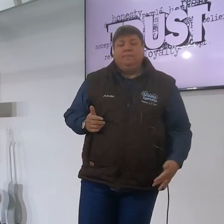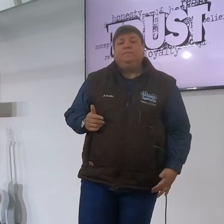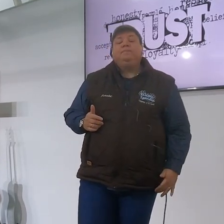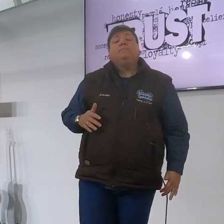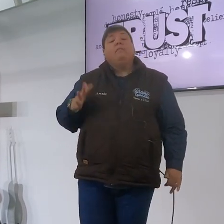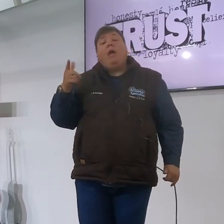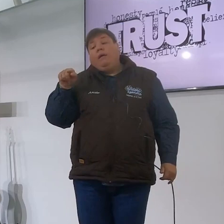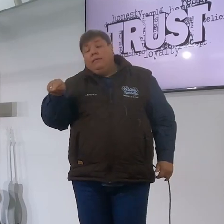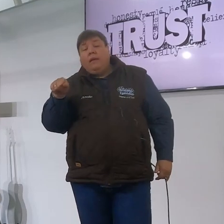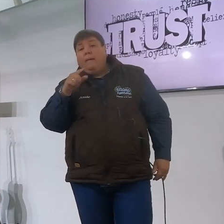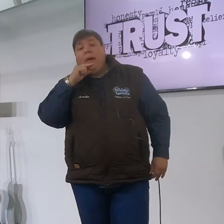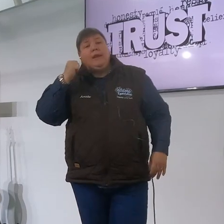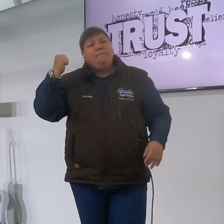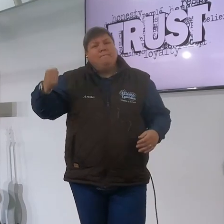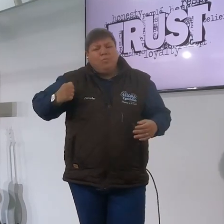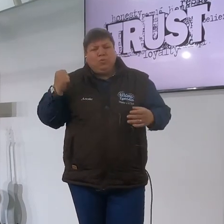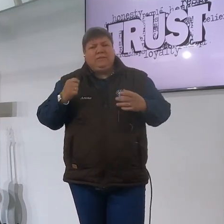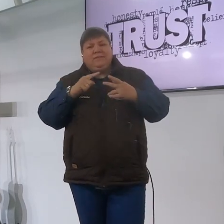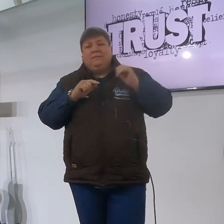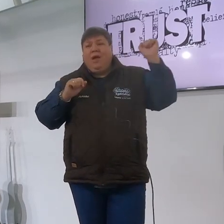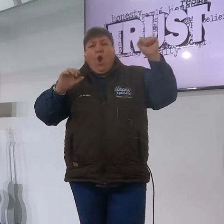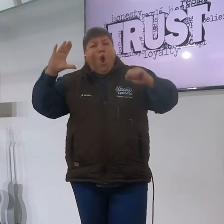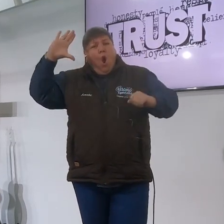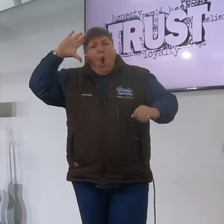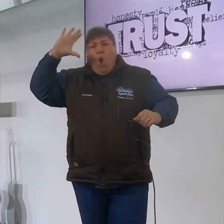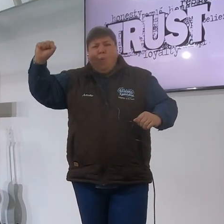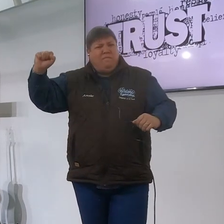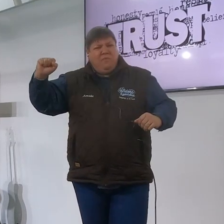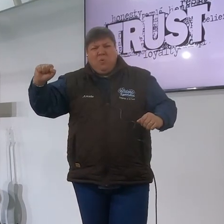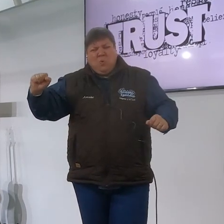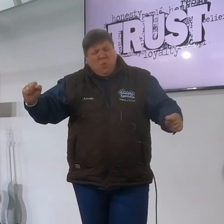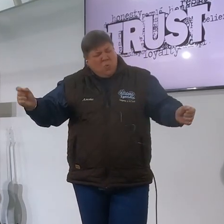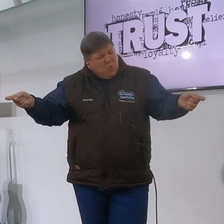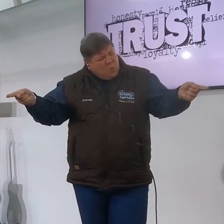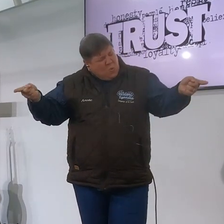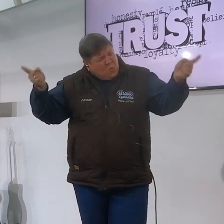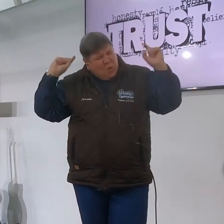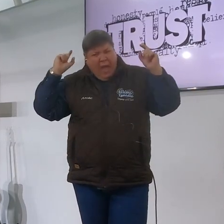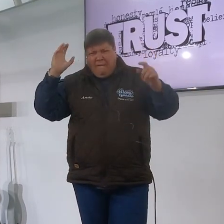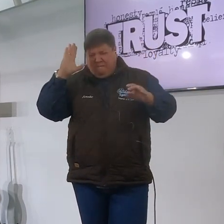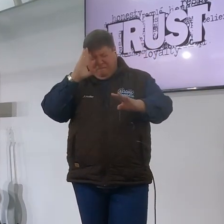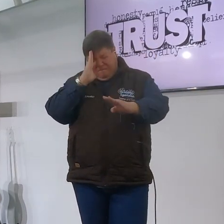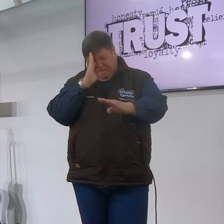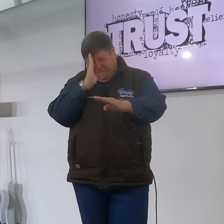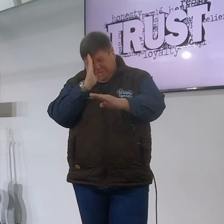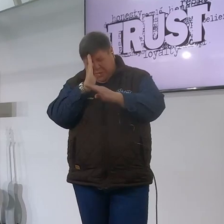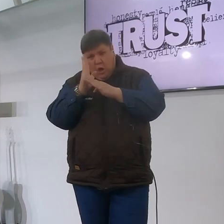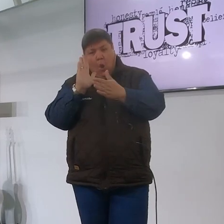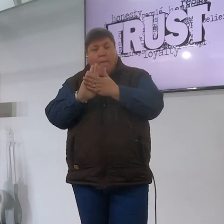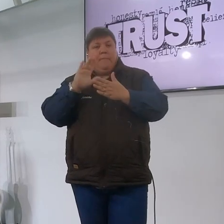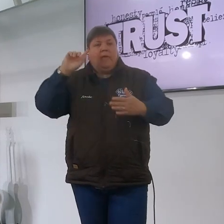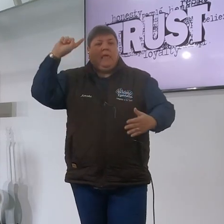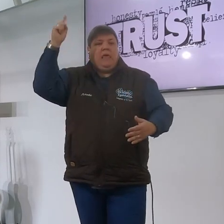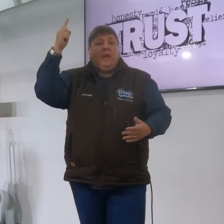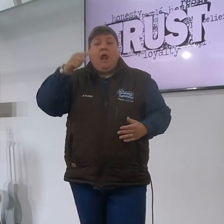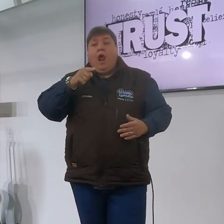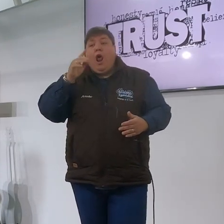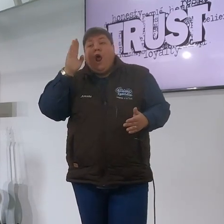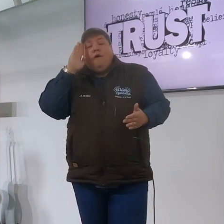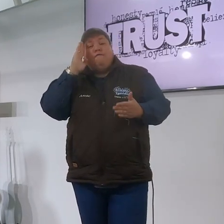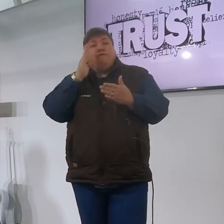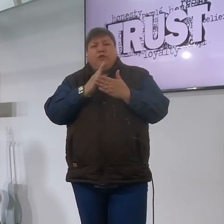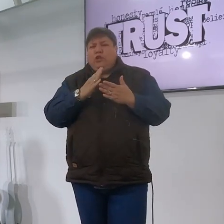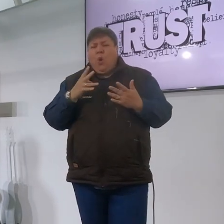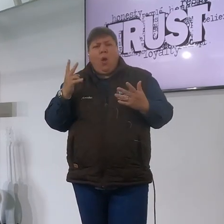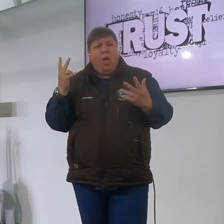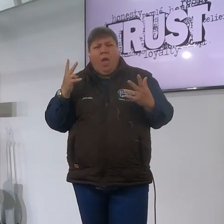hierdie manne Mooses al die oude geloof was onwrikbaar in die Heere het onwrikbare vertrouwe amper roekeloose vertrouwe gehad in die